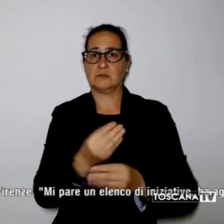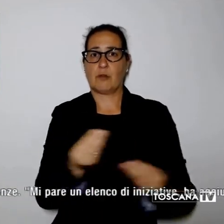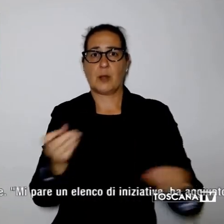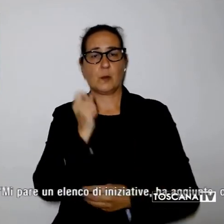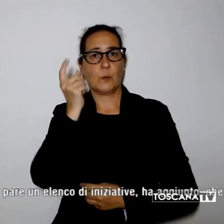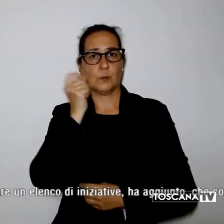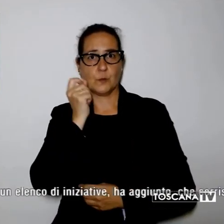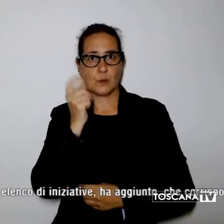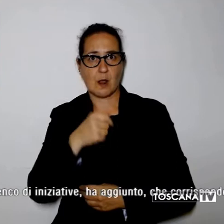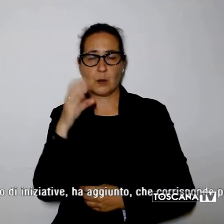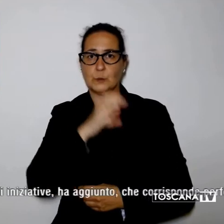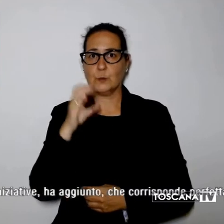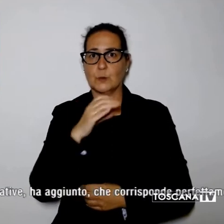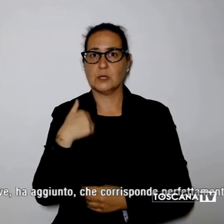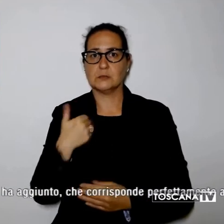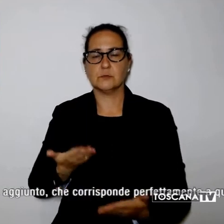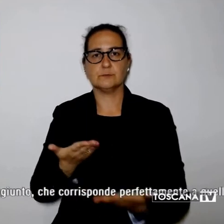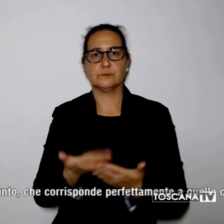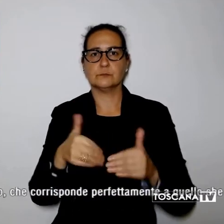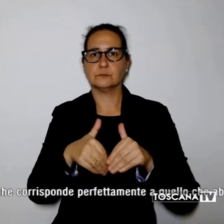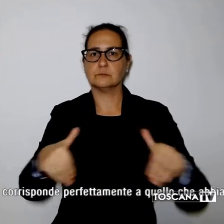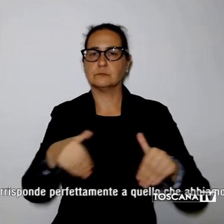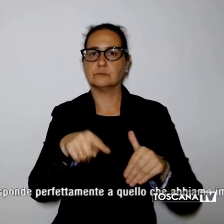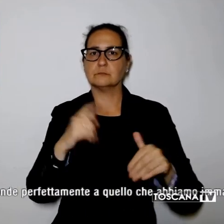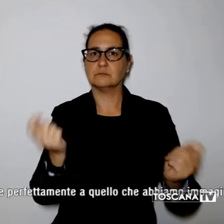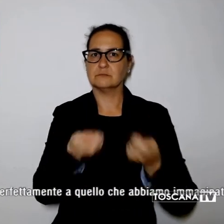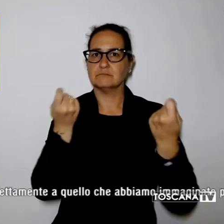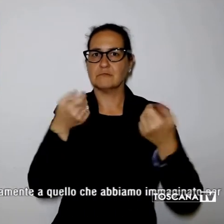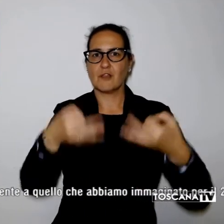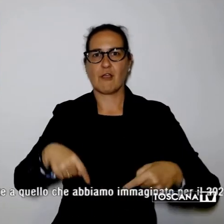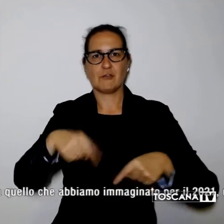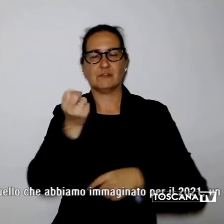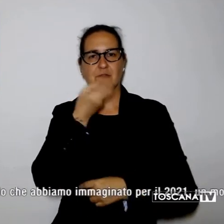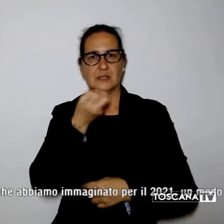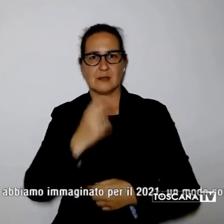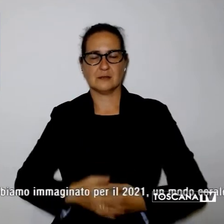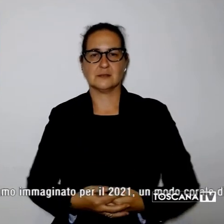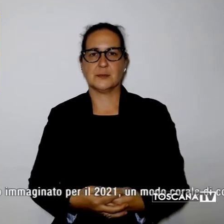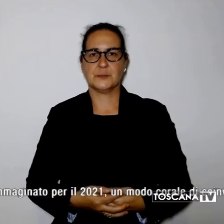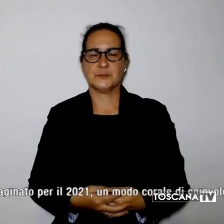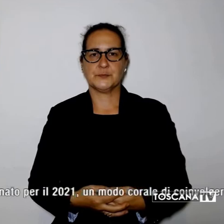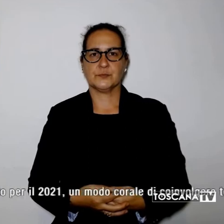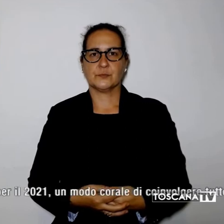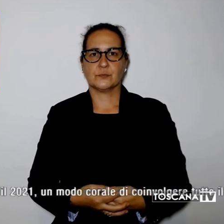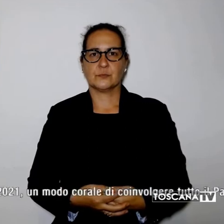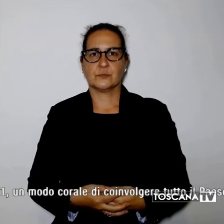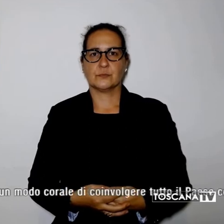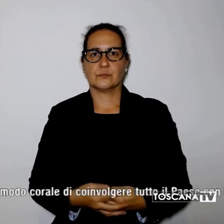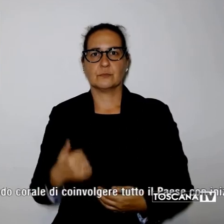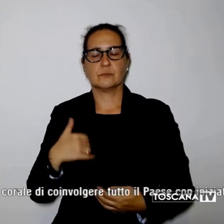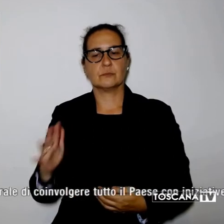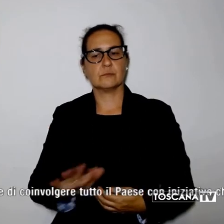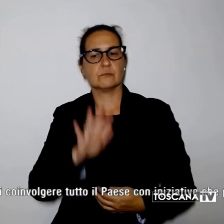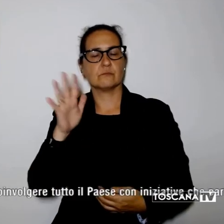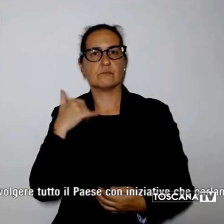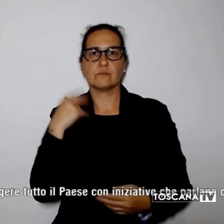presentazione del programma delle celebrazioni oggi a Firenze. Mi pare un elenco di iniziative